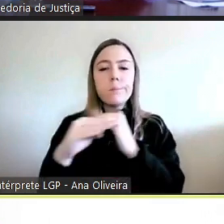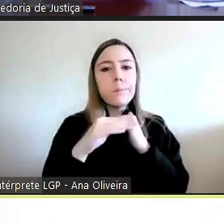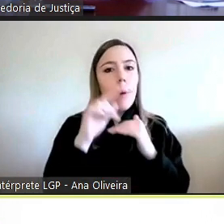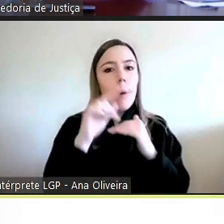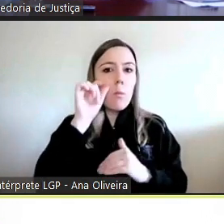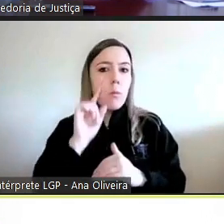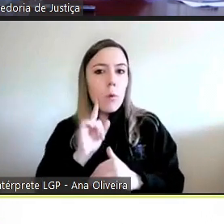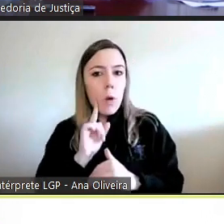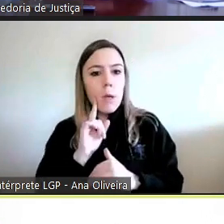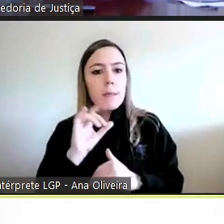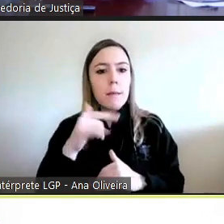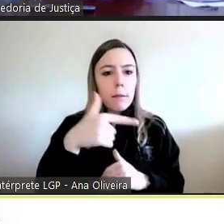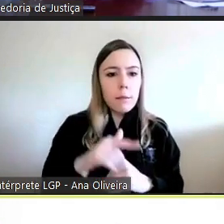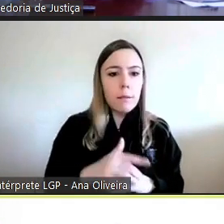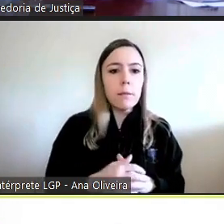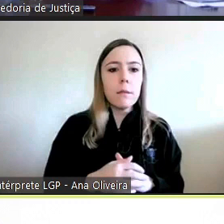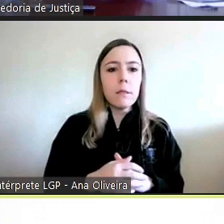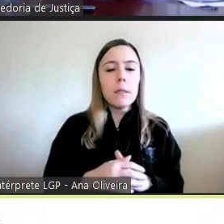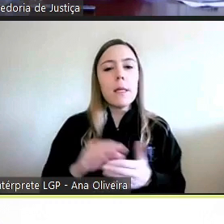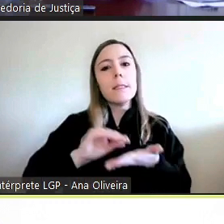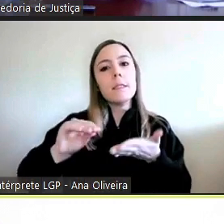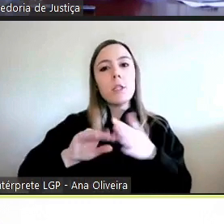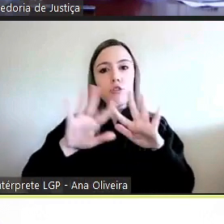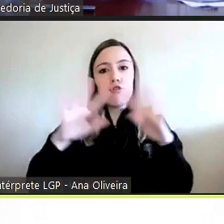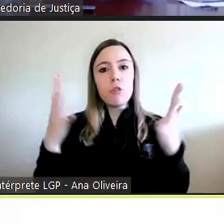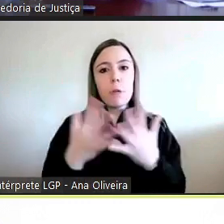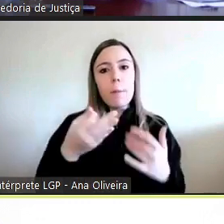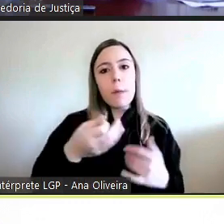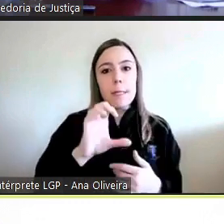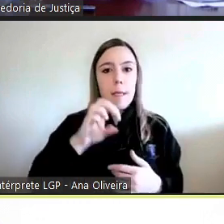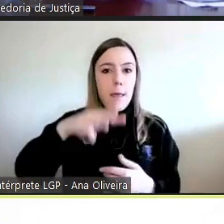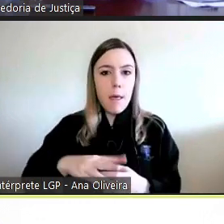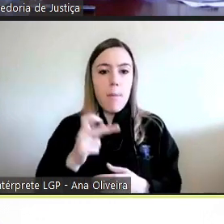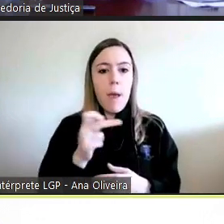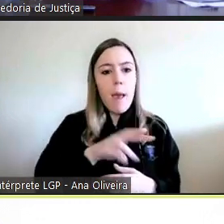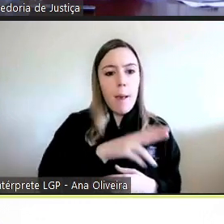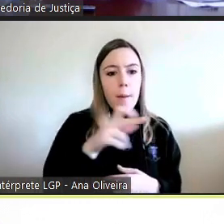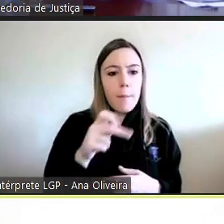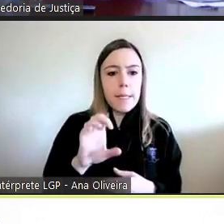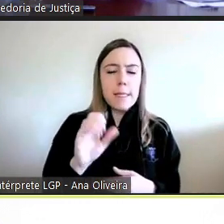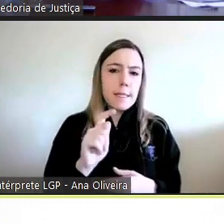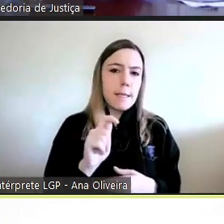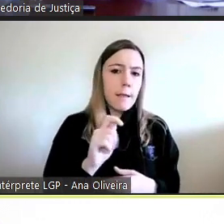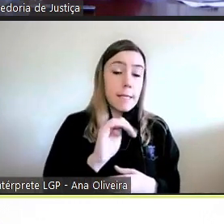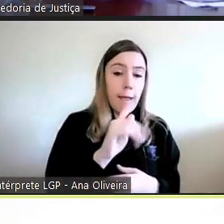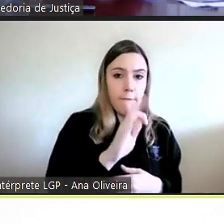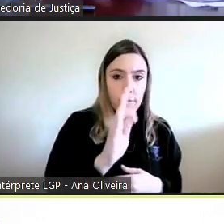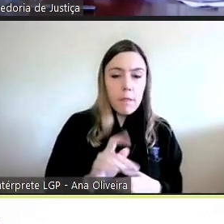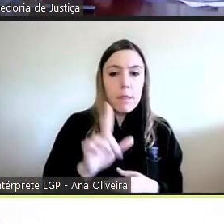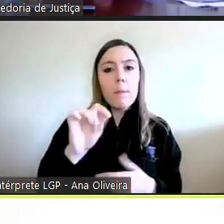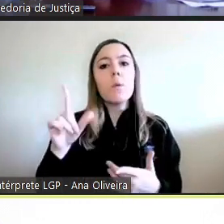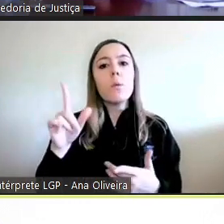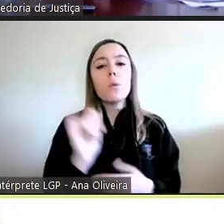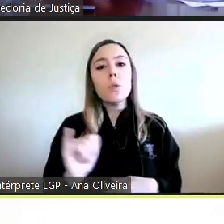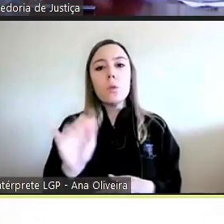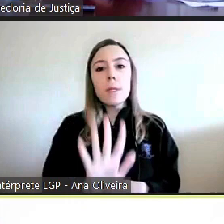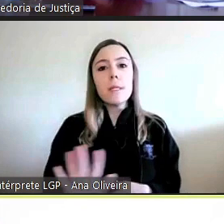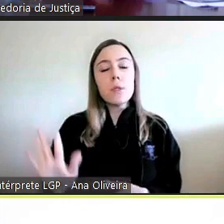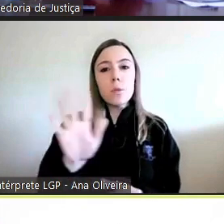a CIT, a Secretaria-Geral da PCM, a AMA, o CEF, o Instituto Nacional de